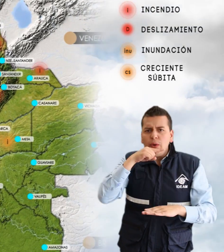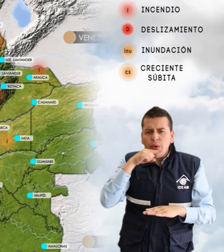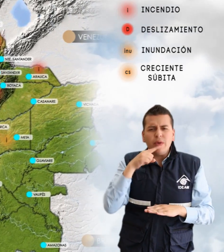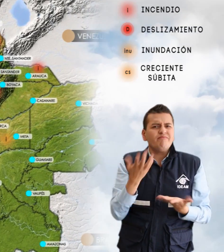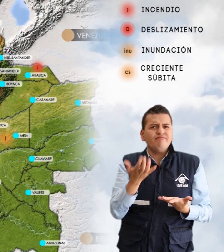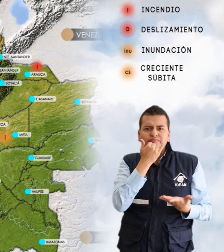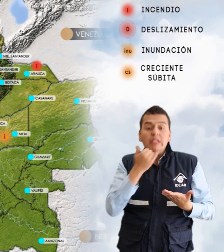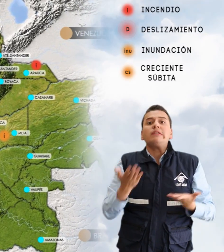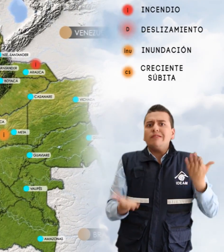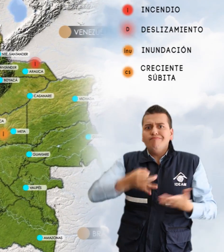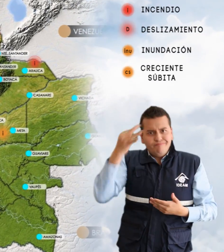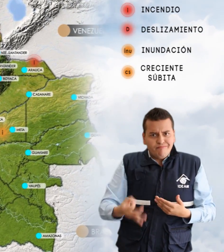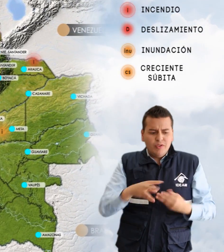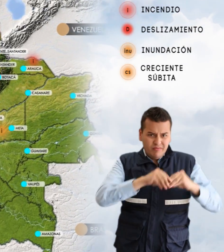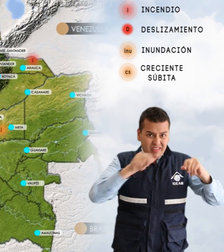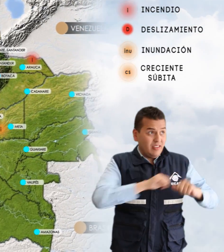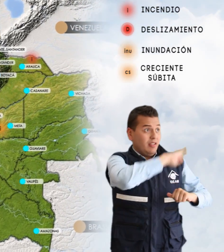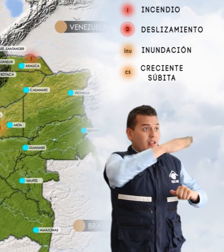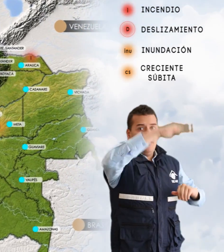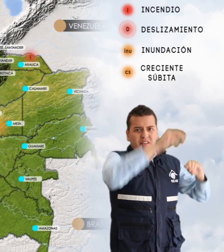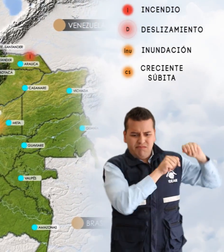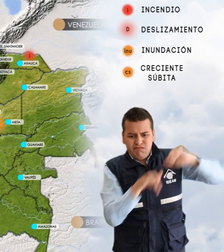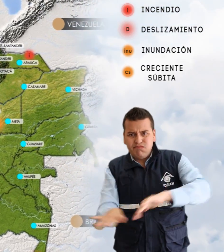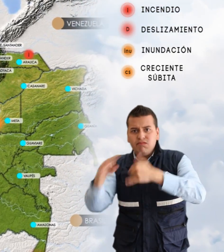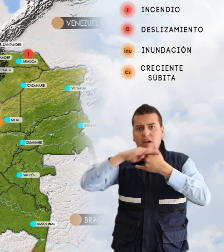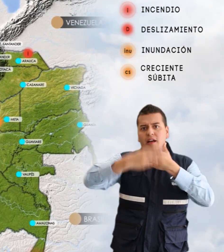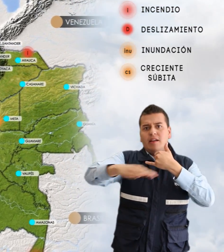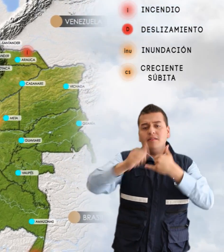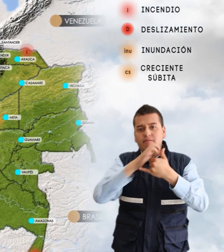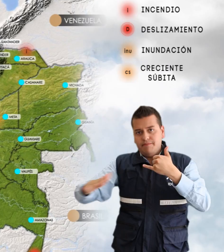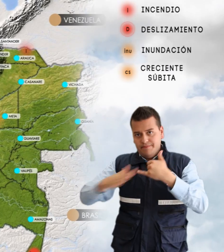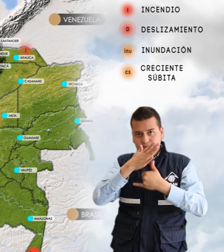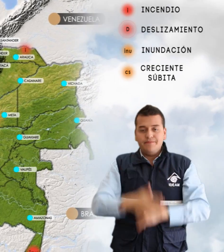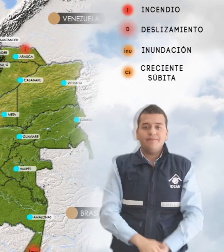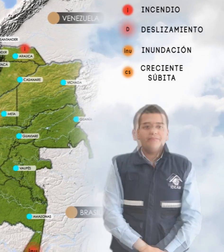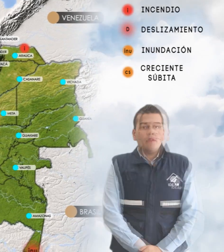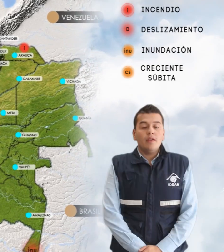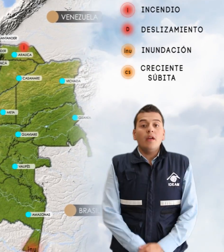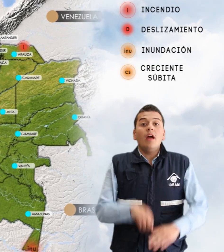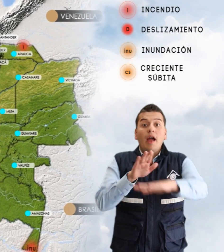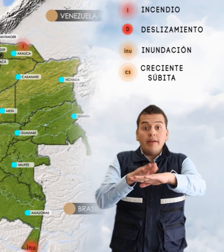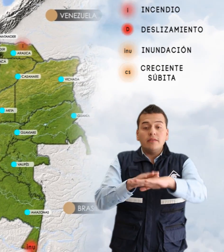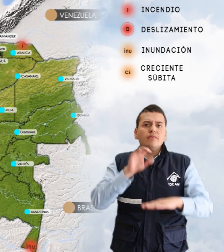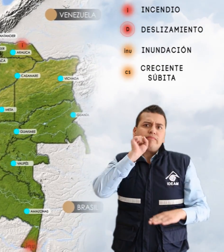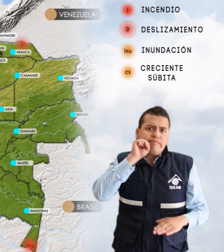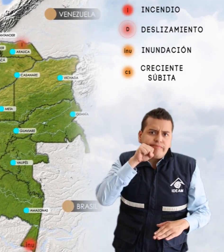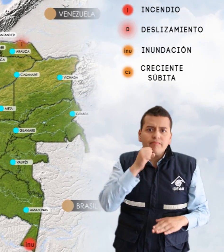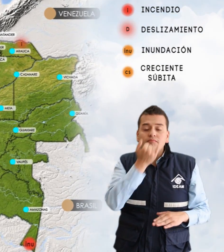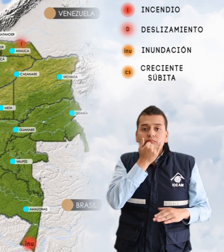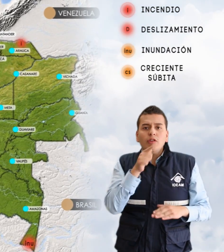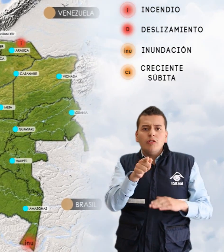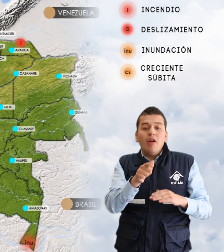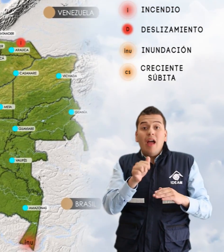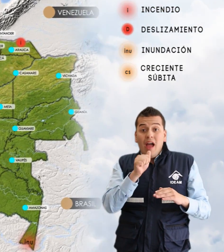probabilidad alta de deslizamientos de tierra en sectores de las regiones Andina y Pacífica. En alerta naranja por niveles